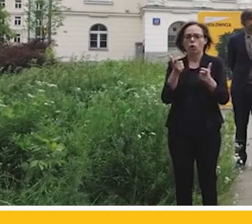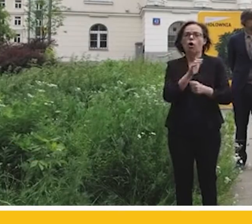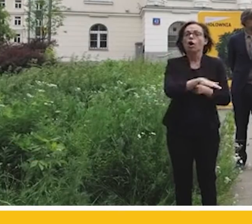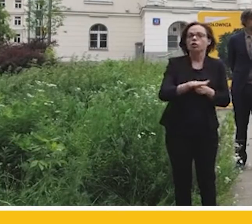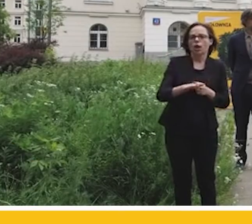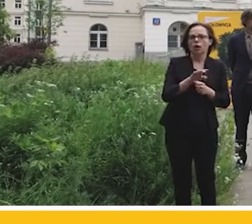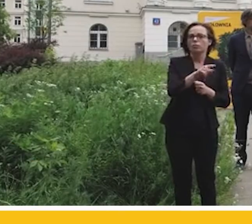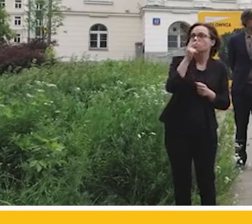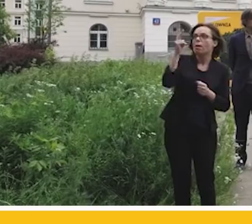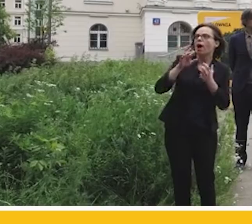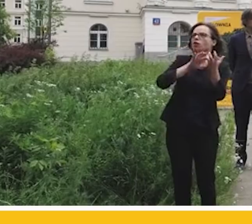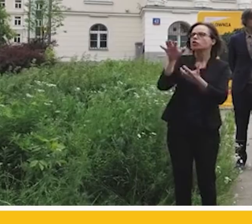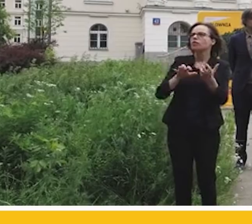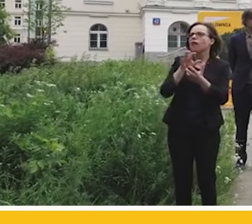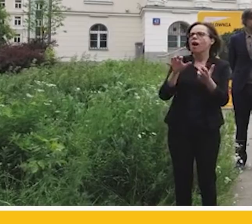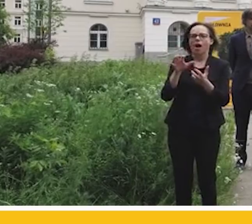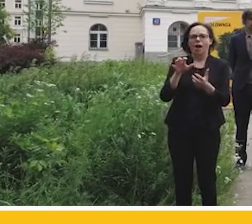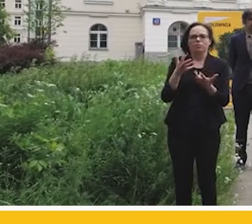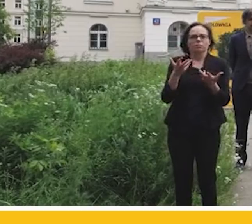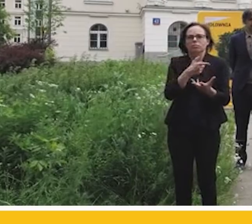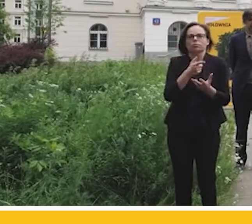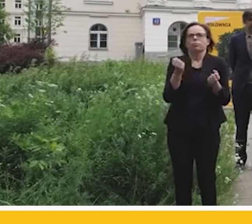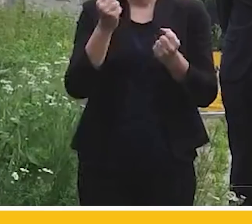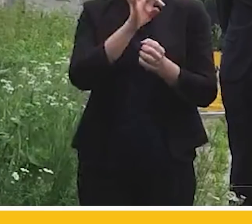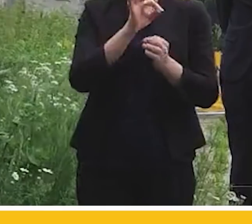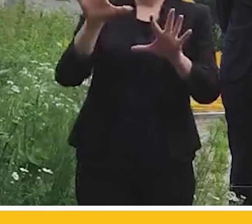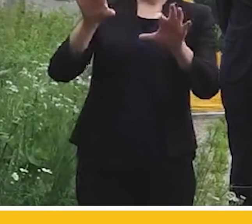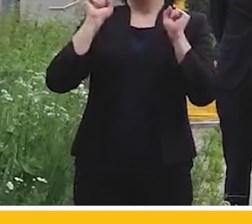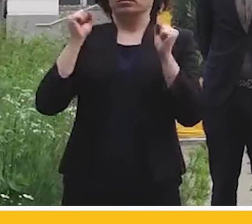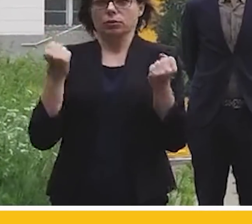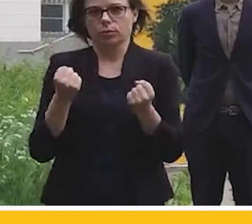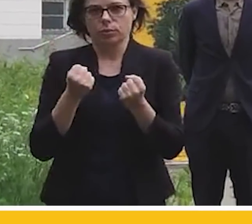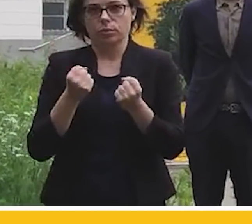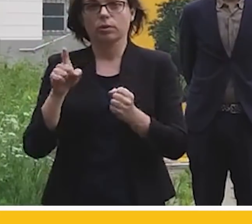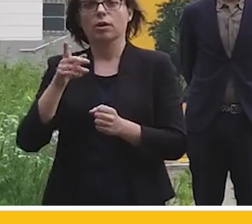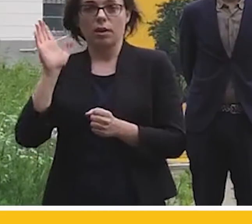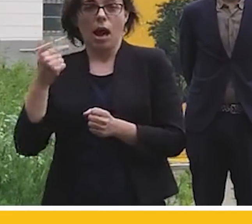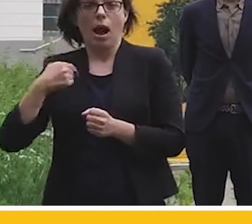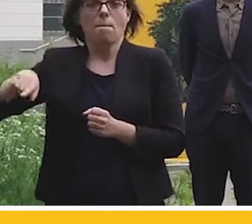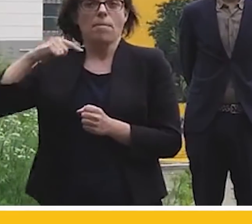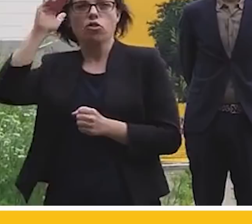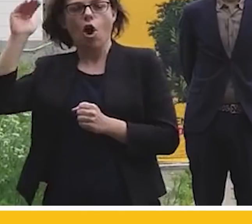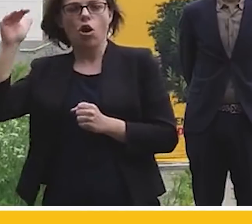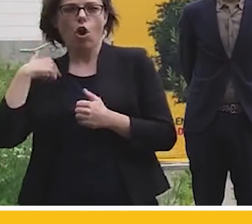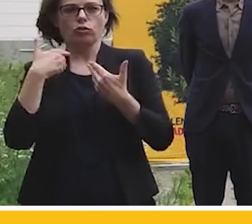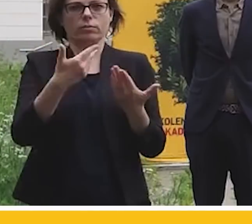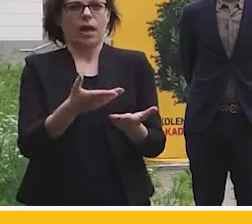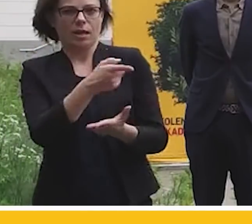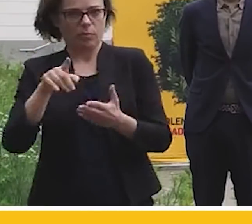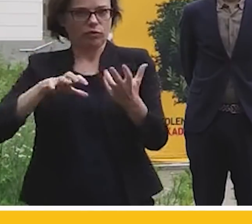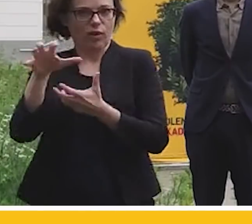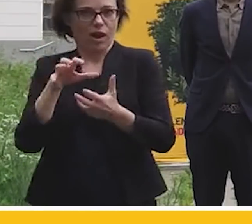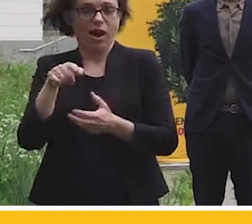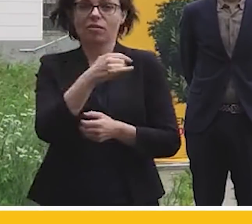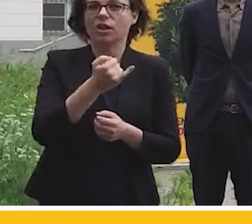żyć i w którym my im urządzamy, my dorośli. I kiedy dziecko widzi wycięte albo uschłe drzewo,